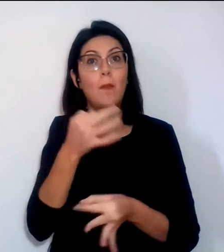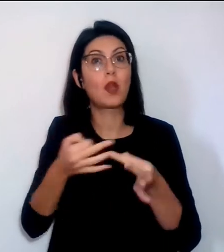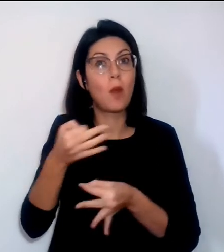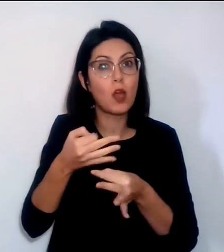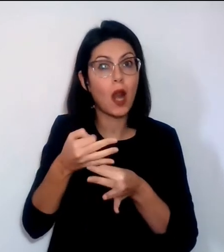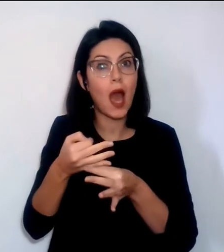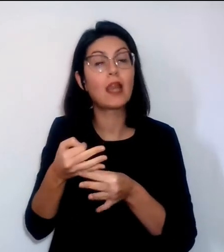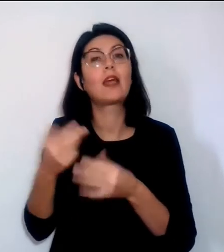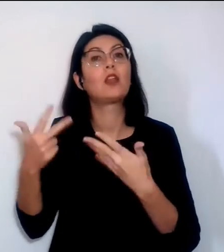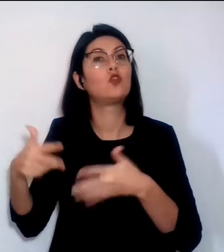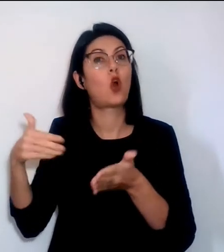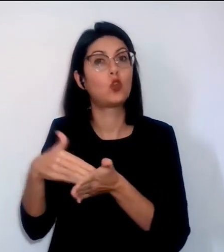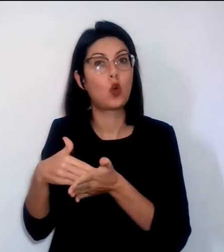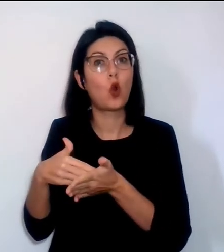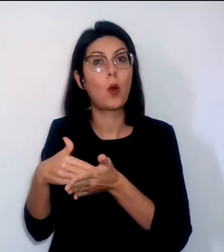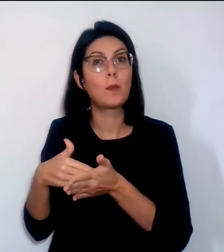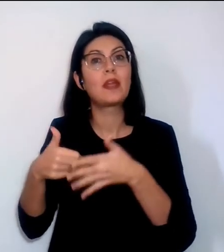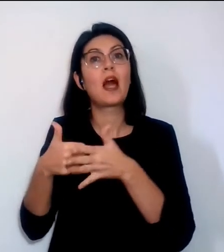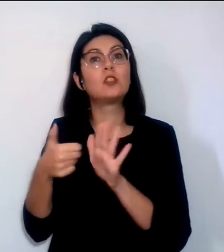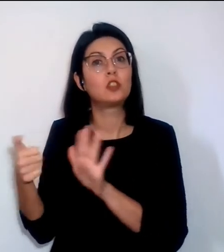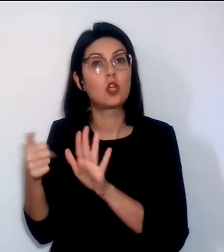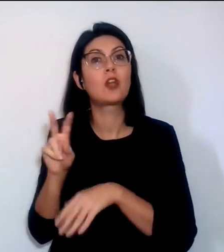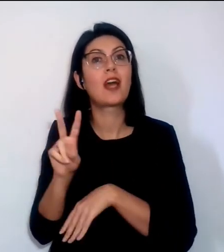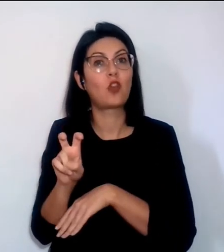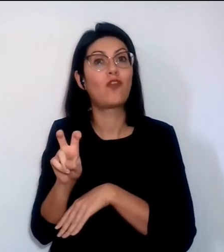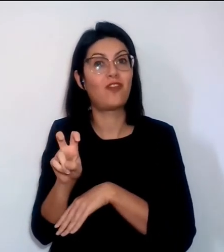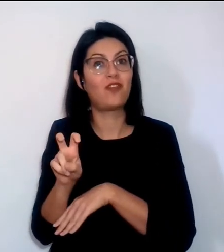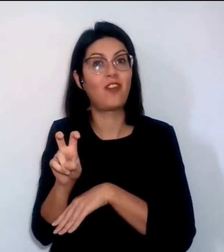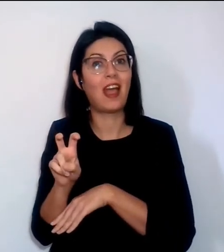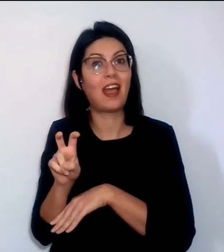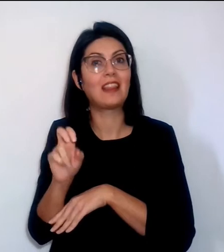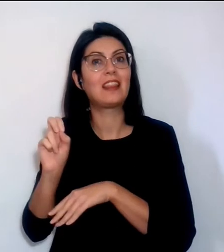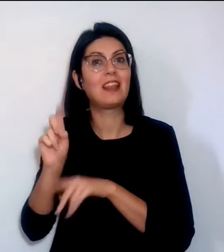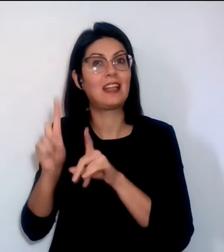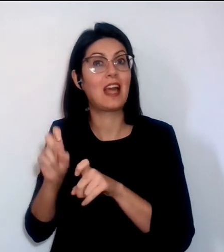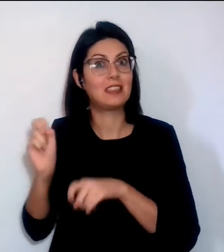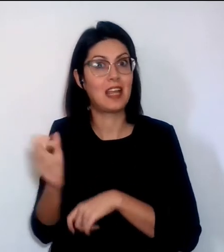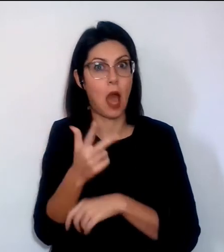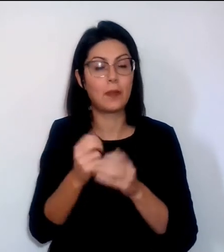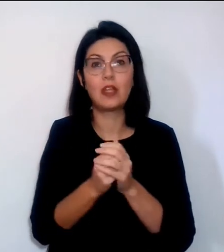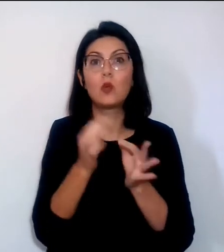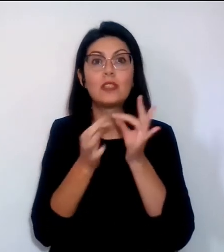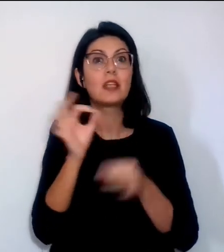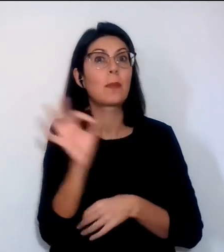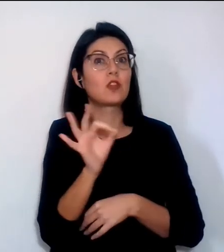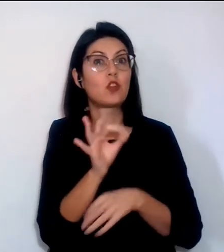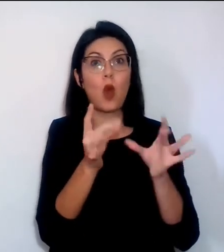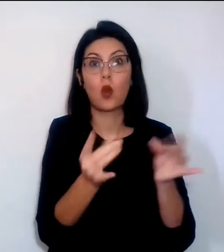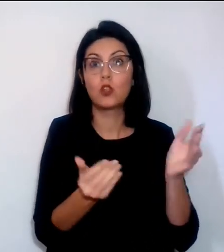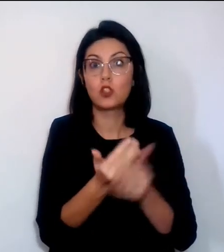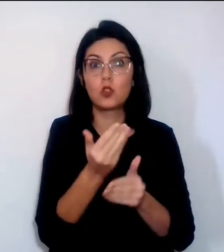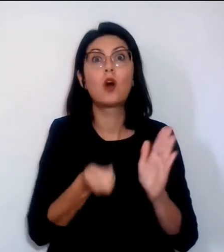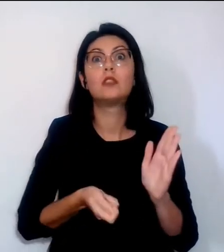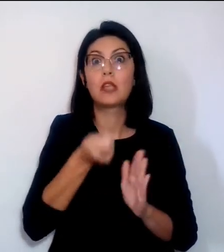18.620 test rapidi. Dunque il tasso dei nuovi positivi sale